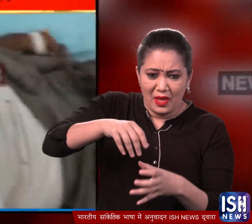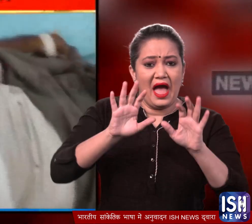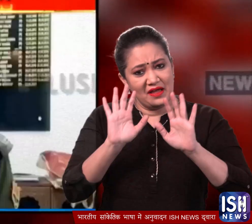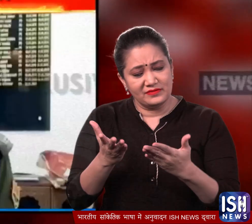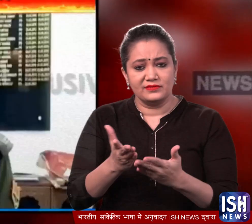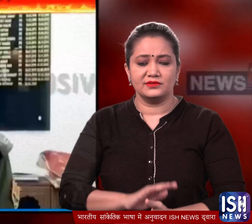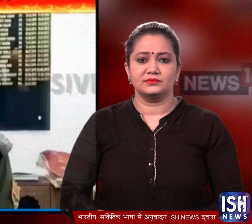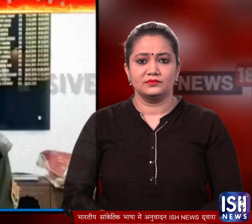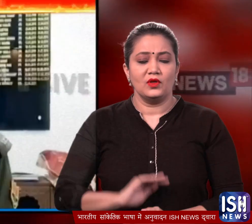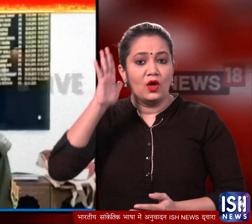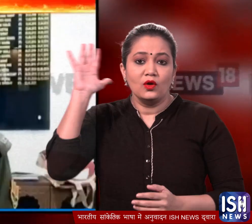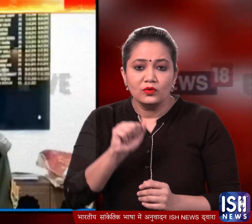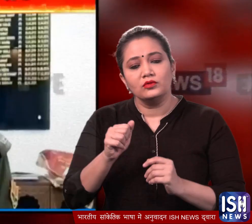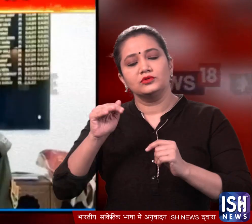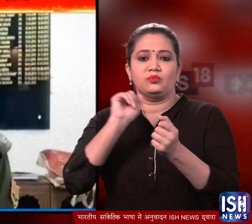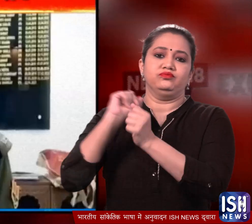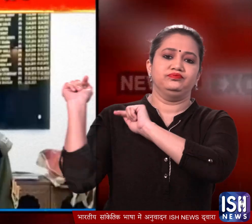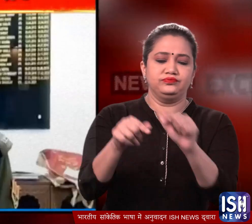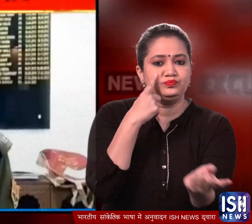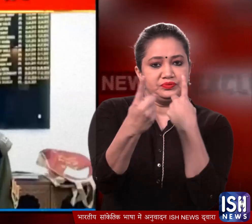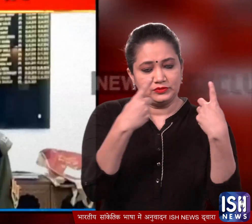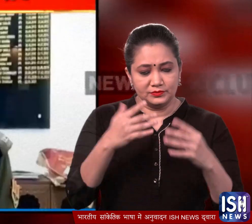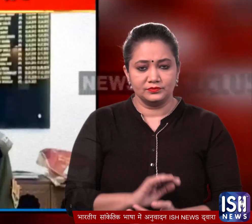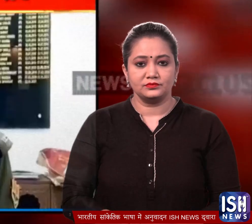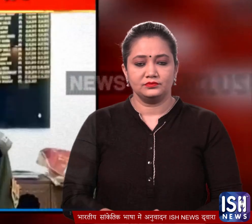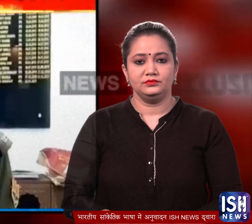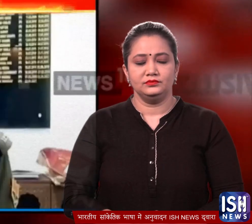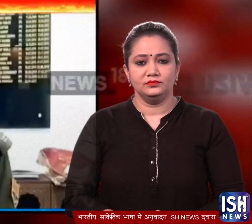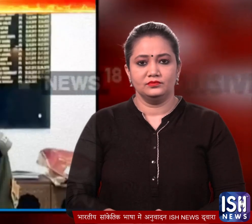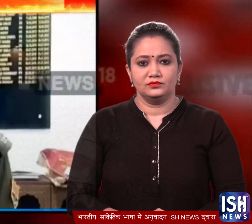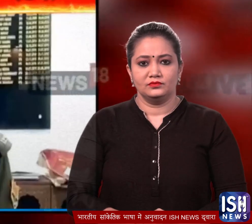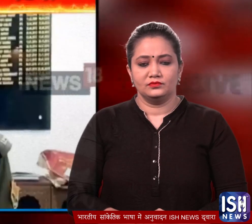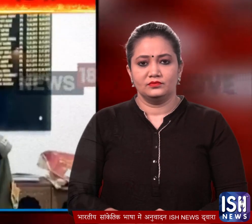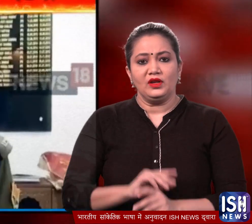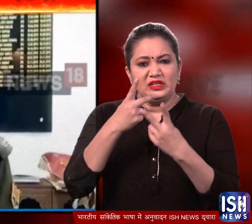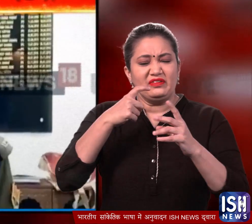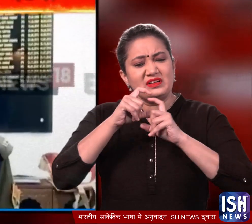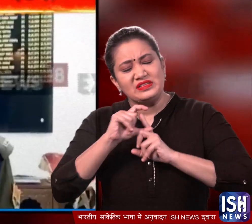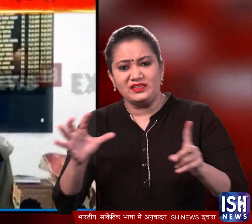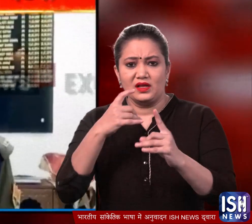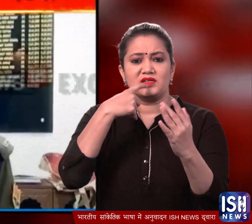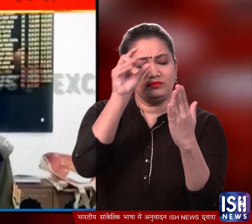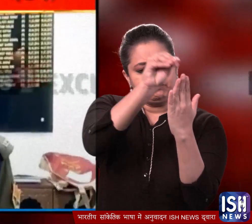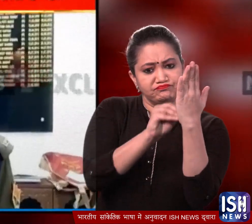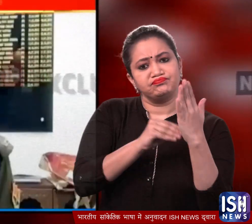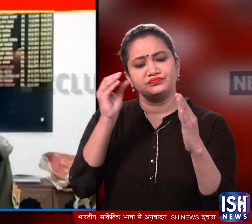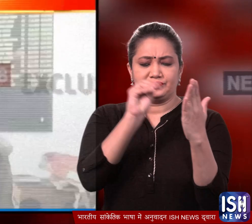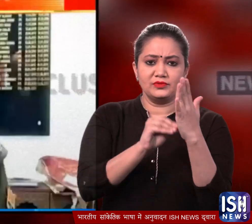इस घटना की जानकारी मिलते ही पुलिस आक्शन में आ गई।